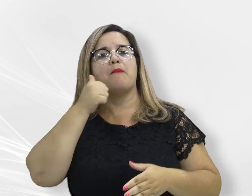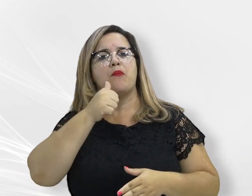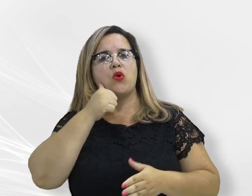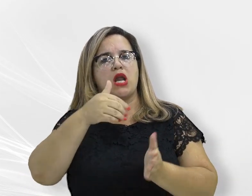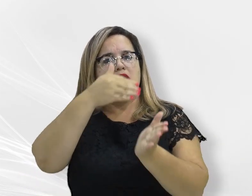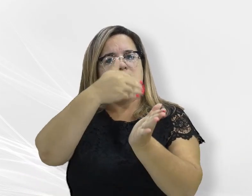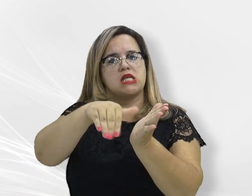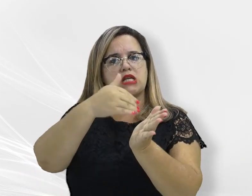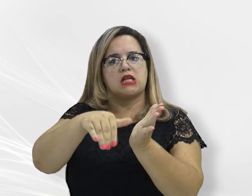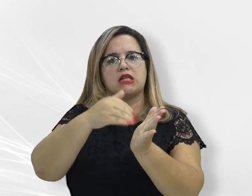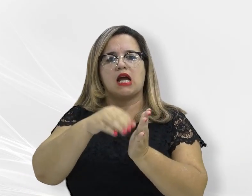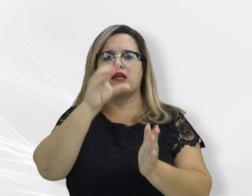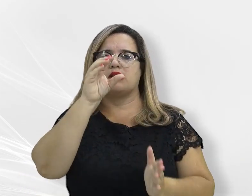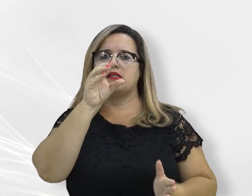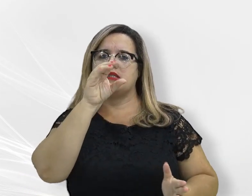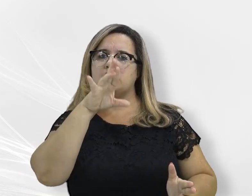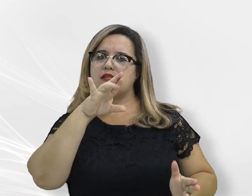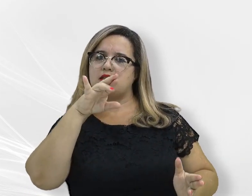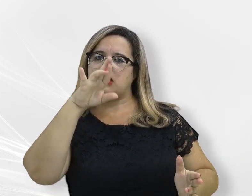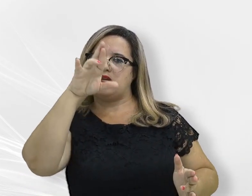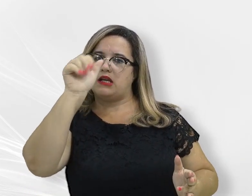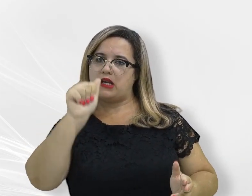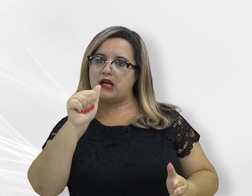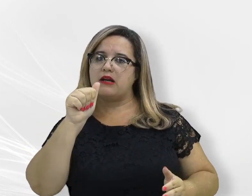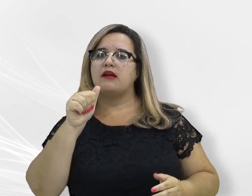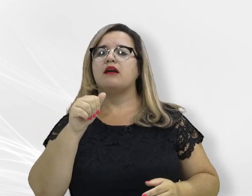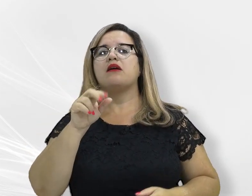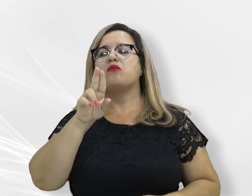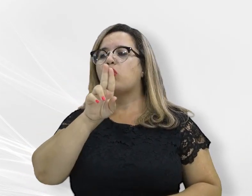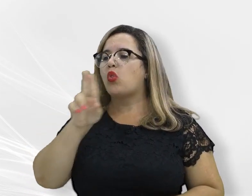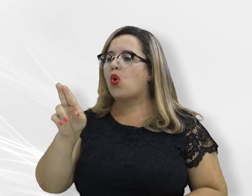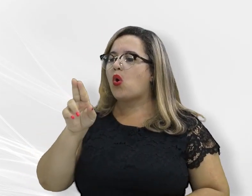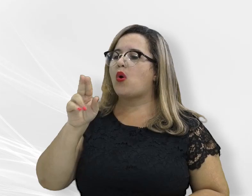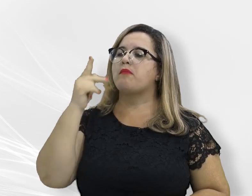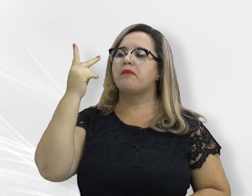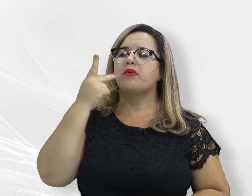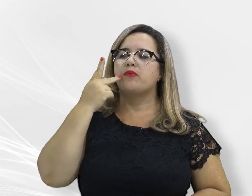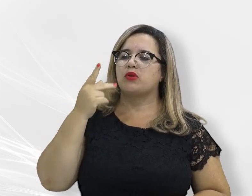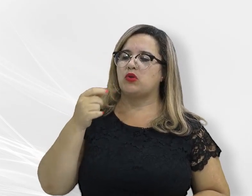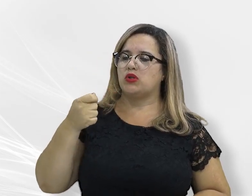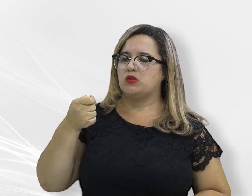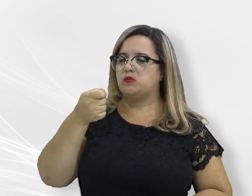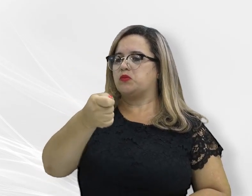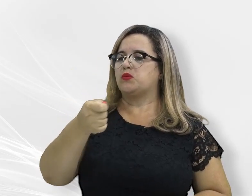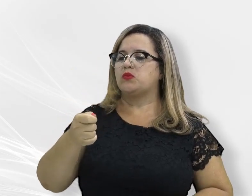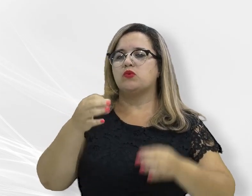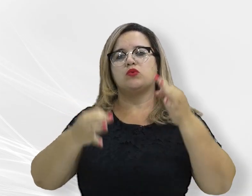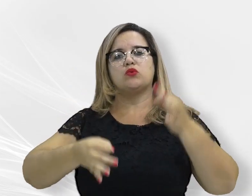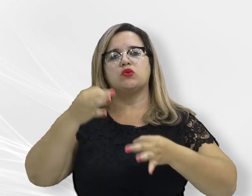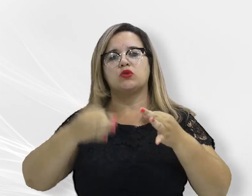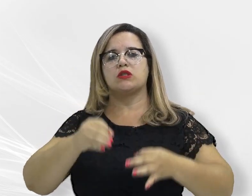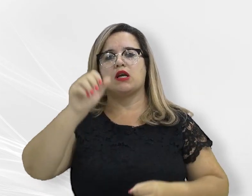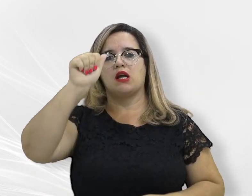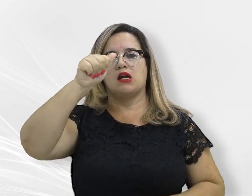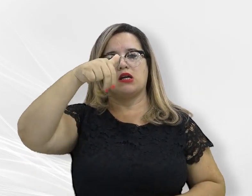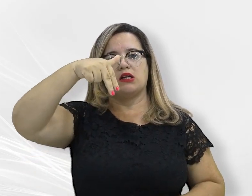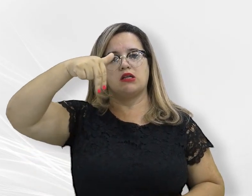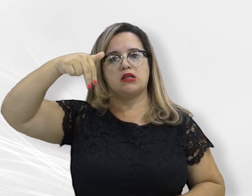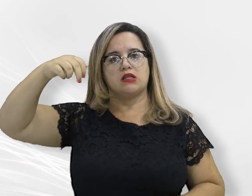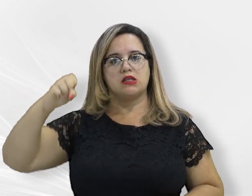do CIRA, promotora de justiça Ani Karine Vigert, fez um registro sobre o início da atuação do Ministério Público junto à Cefaz no